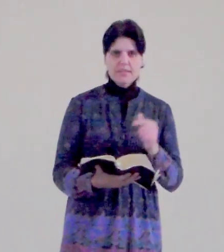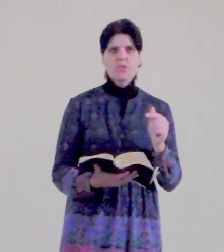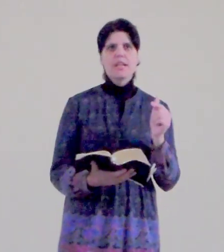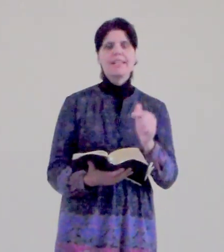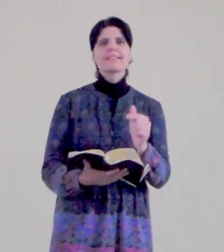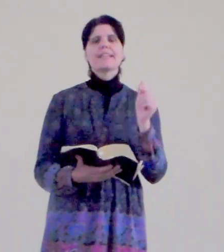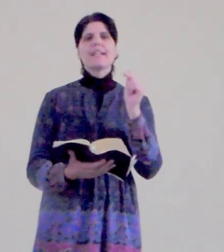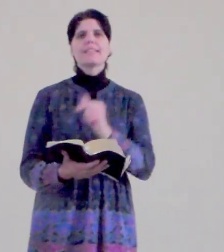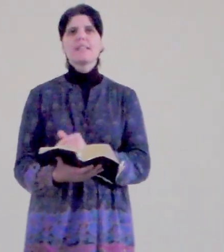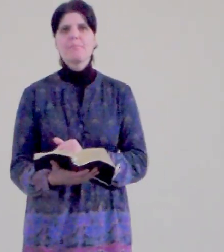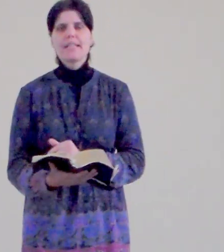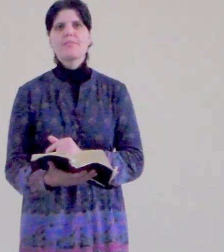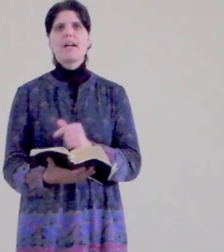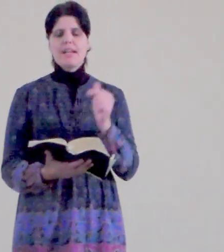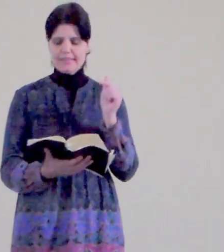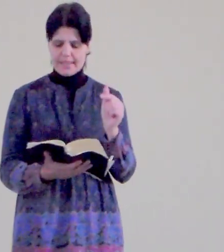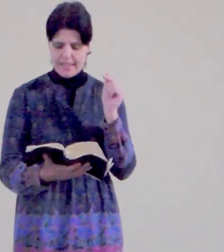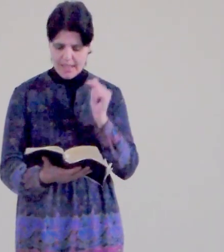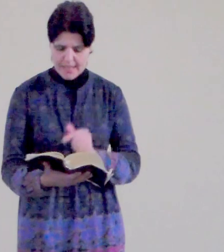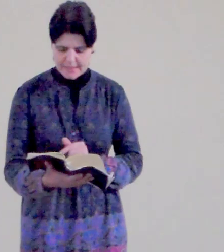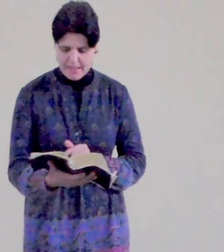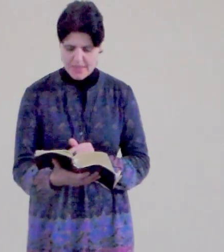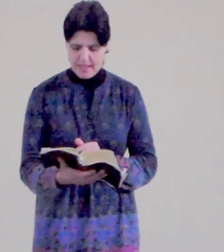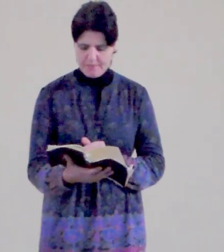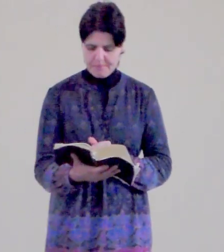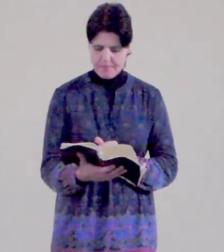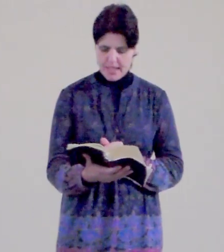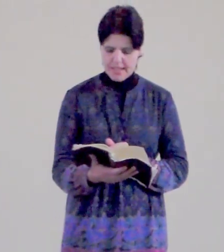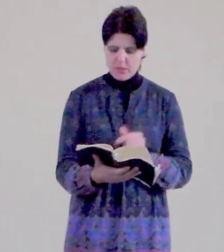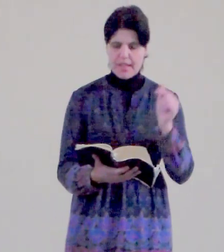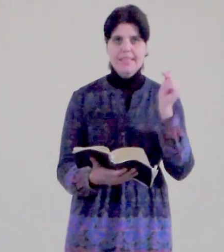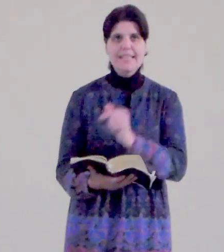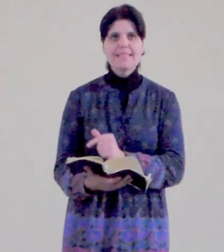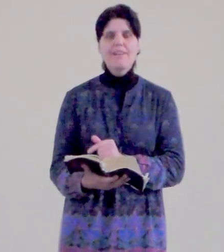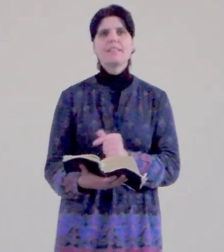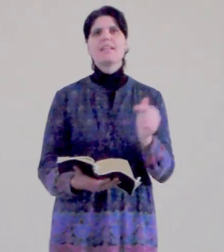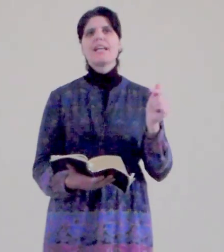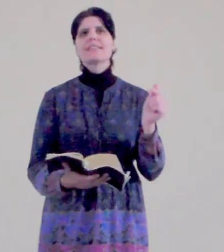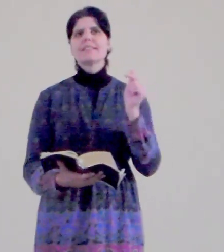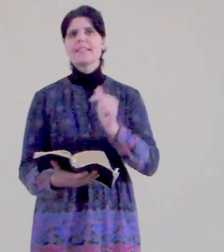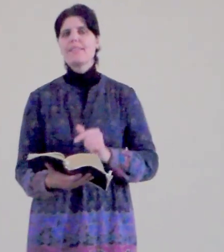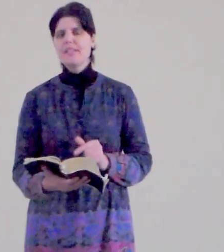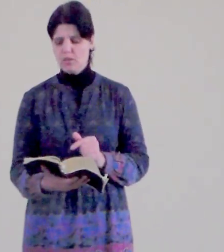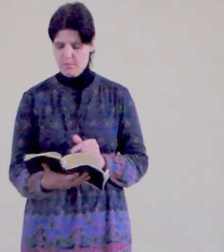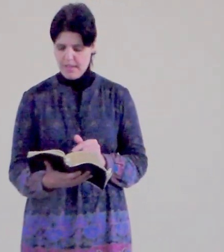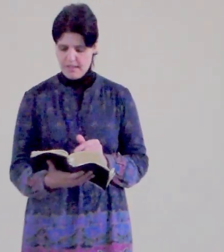takže láska je trpělivá, láska je láskavá, haleluja nezávidí, láska se nevyklubá,